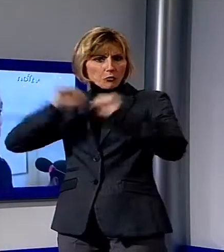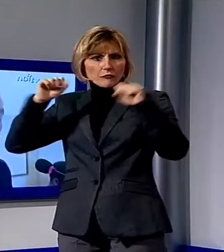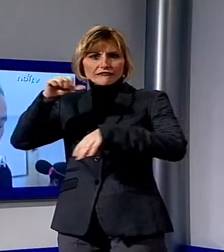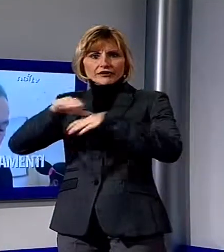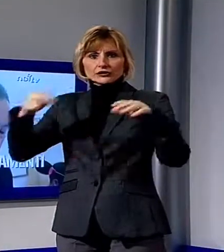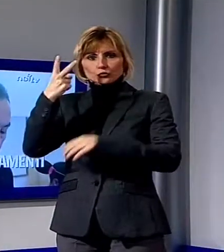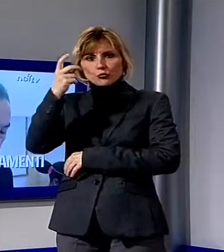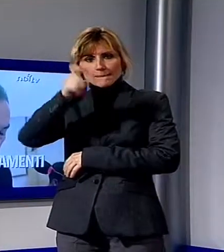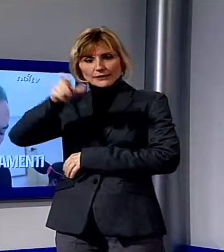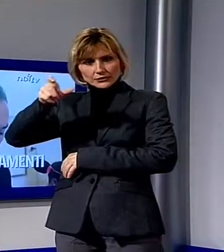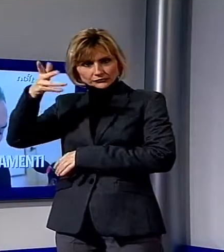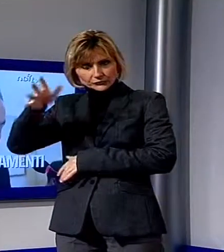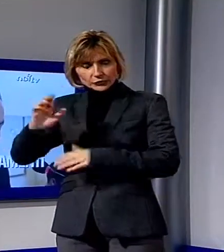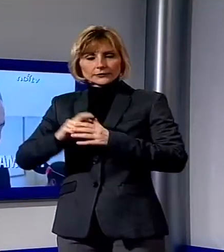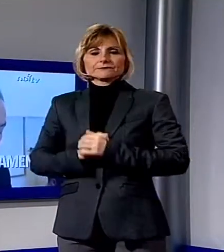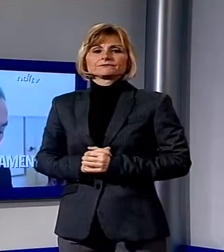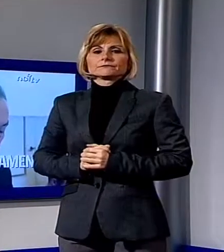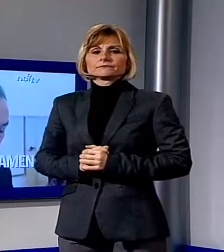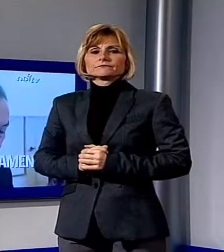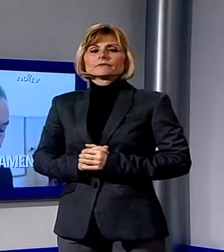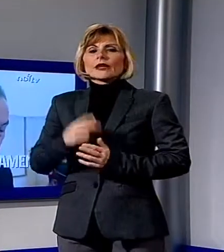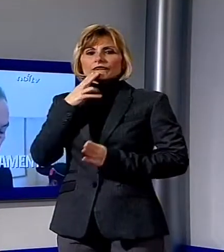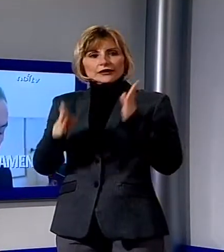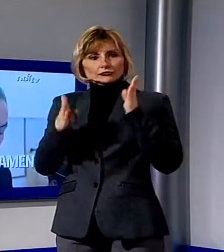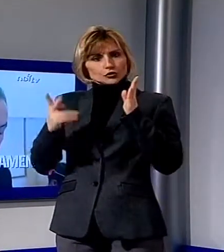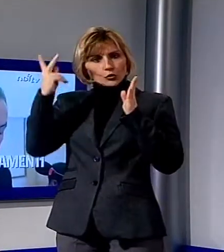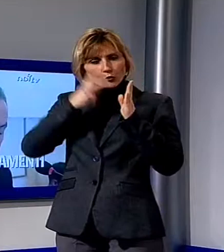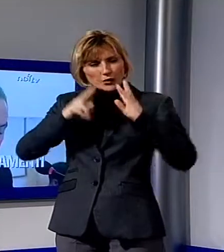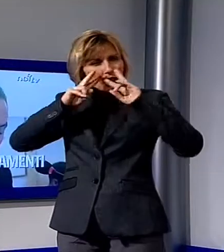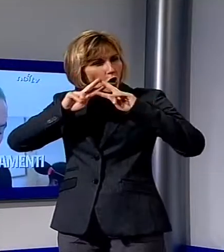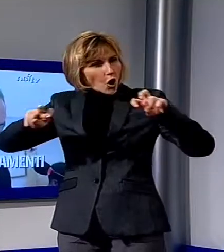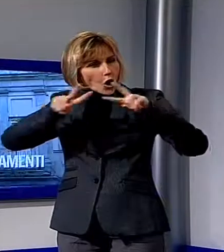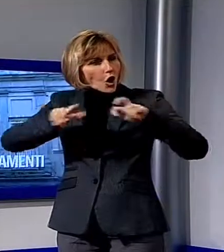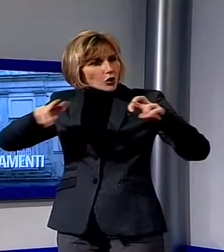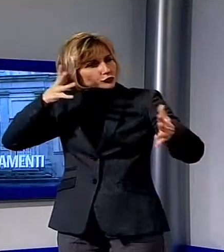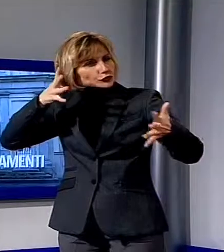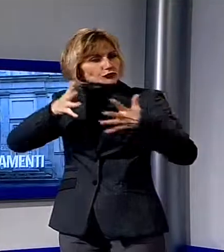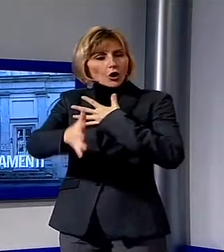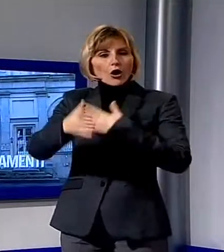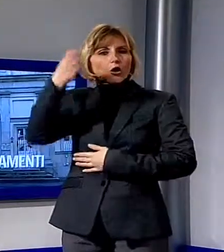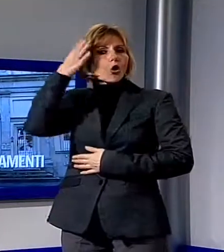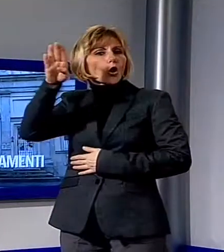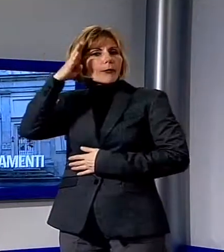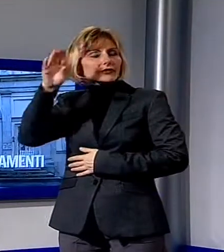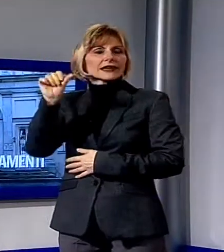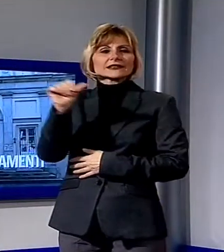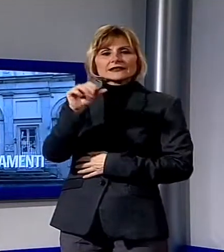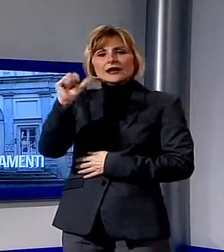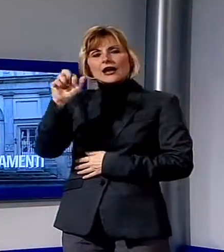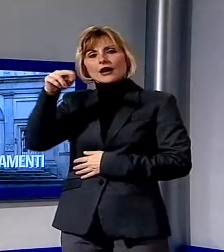Polizia Municipale ha accertamenti sul comandante Stefano Carmignani, lo ha confermato il comune dopo il blitz della procura in piazzale San